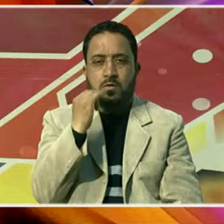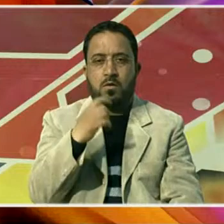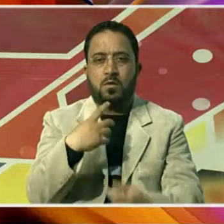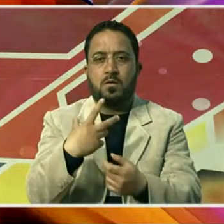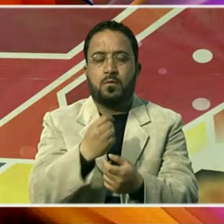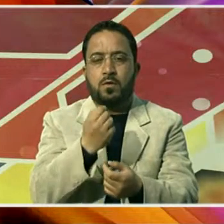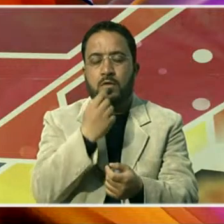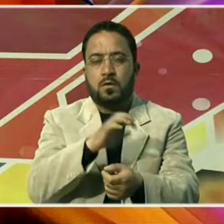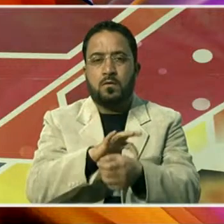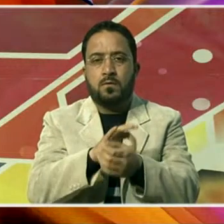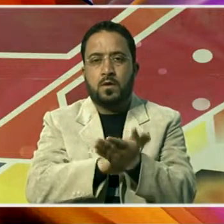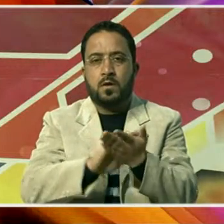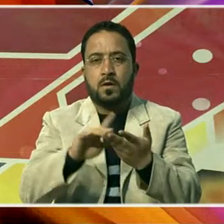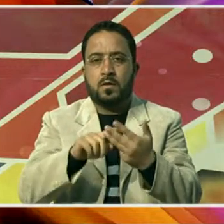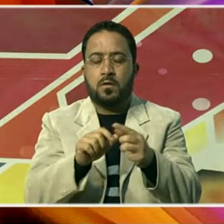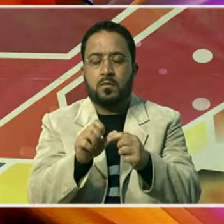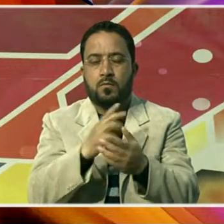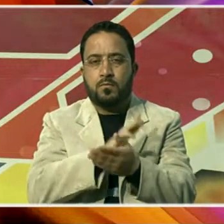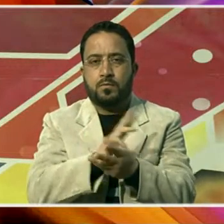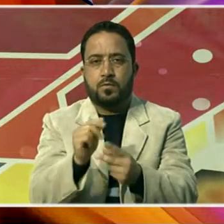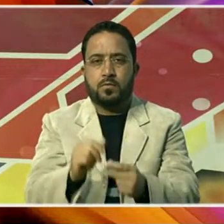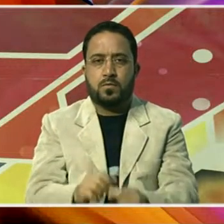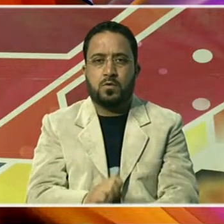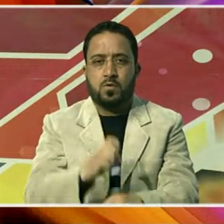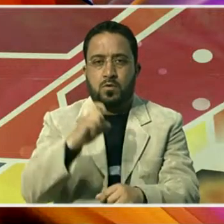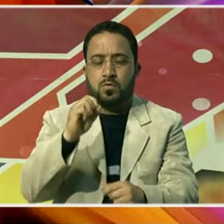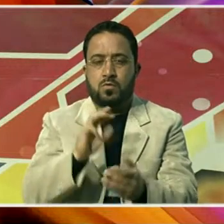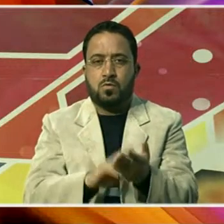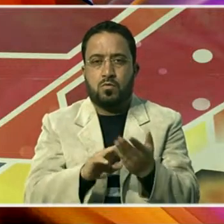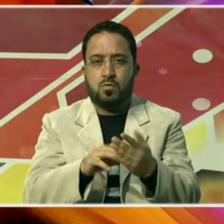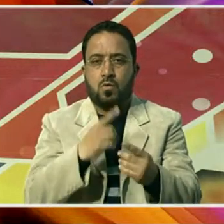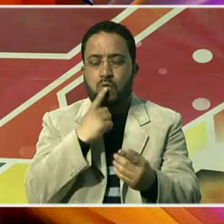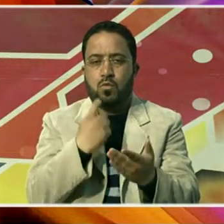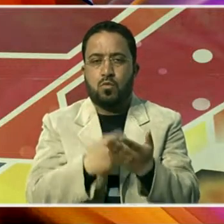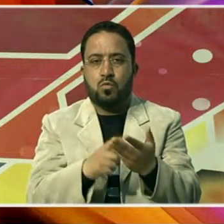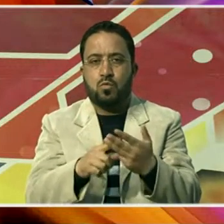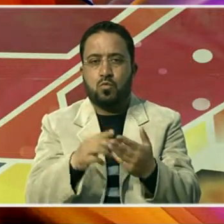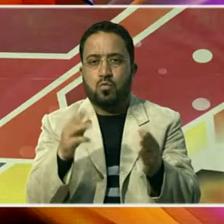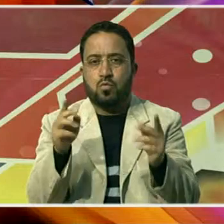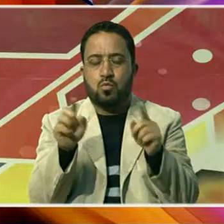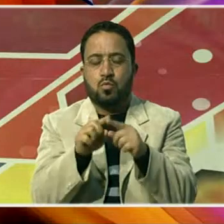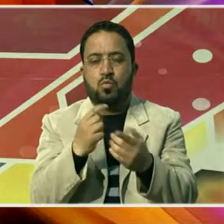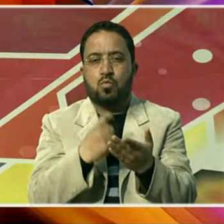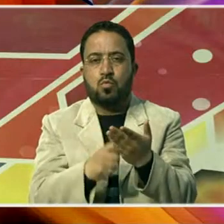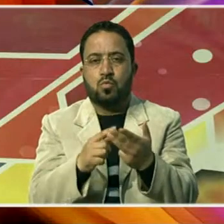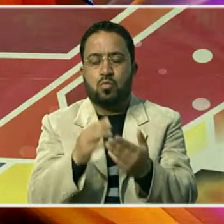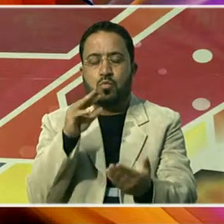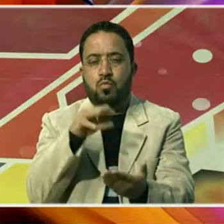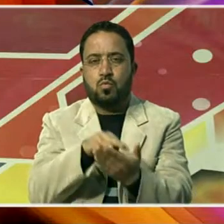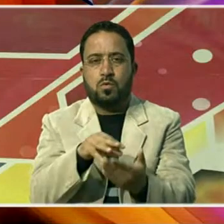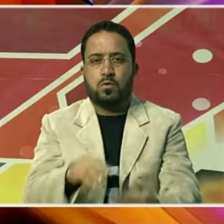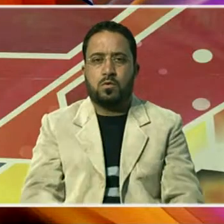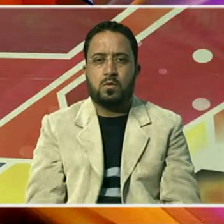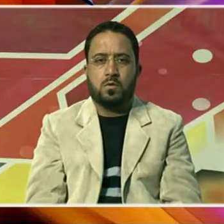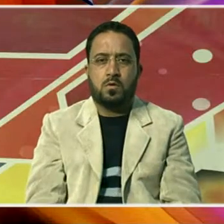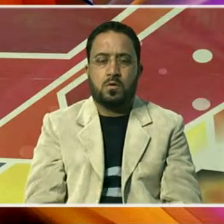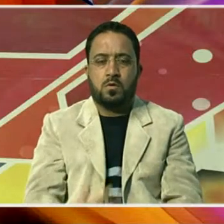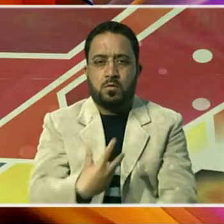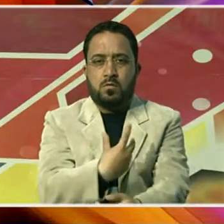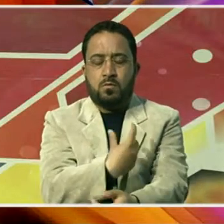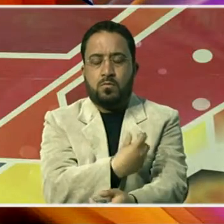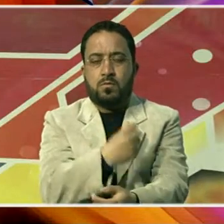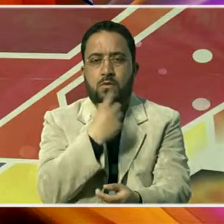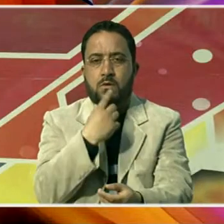کووڈ کے اصولوں پر عمل کرنا اور ٹیکہ کاری کی